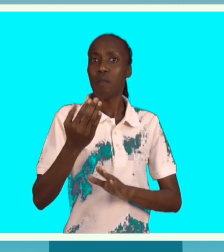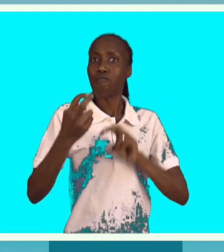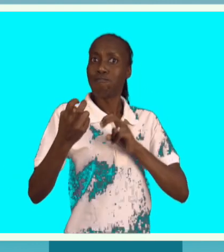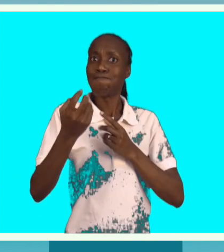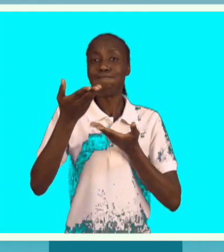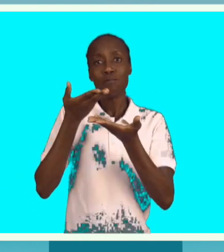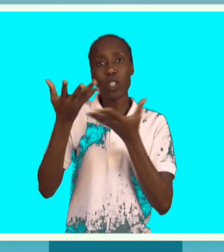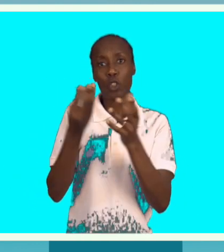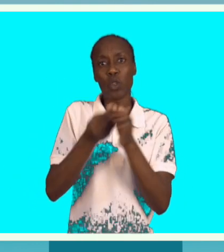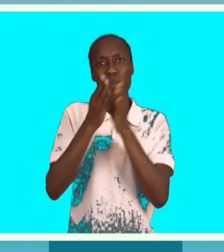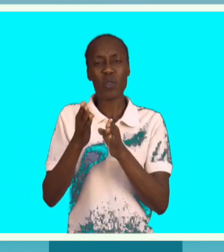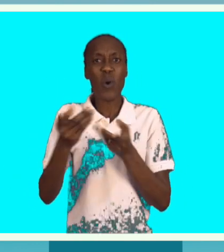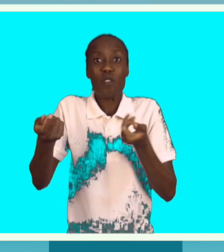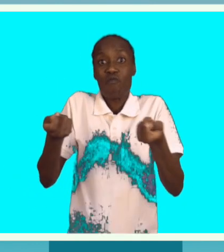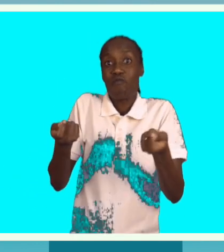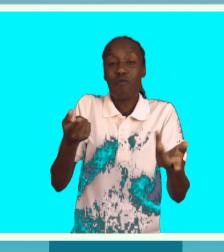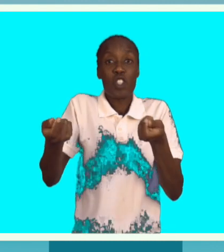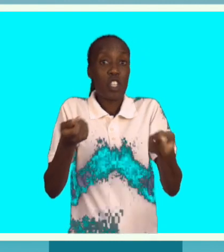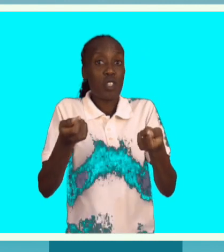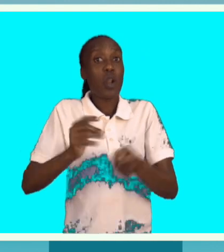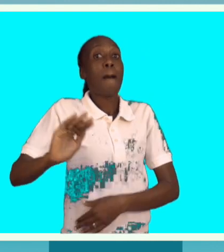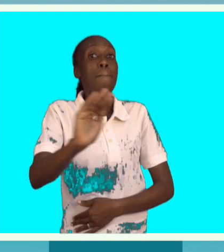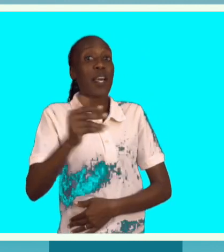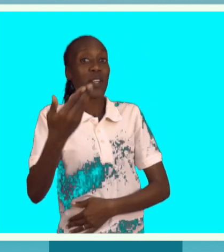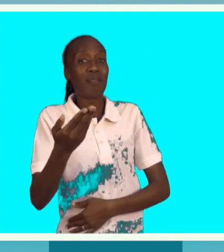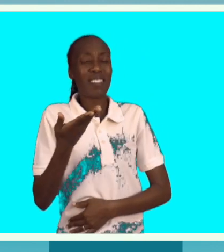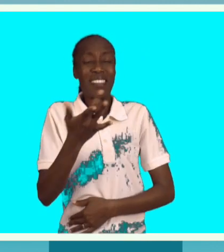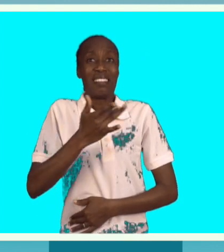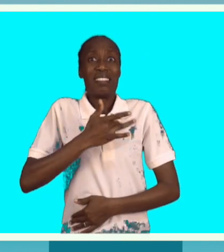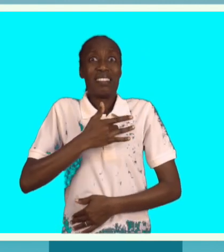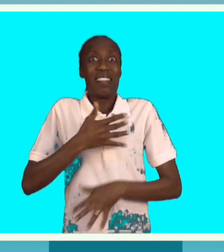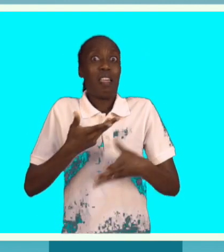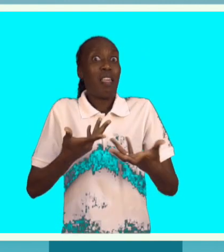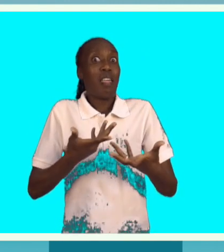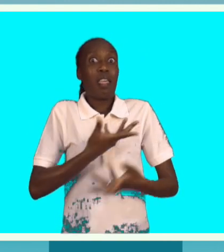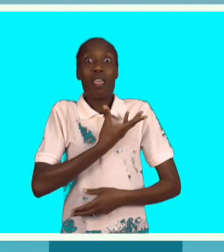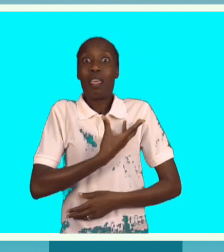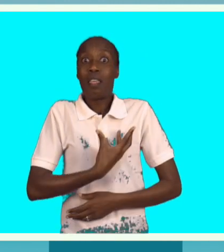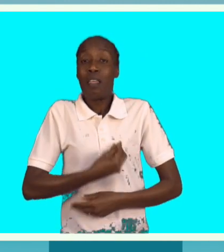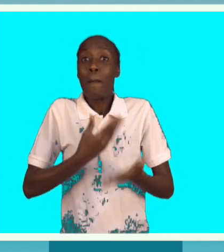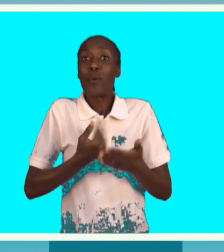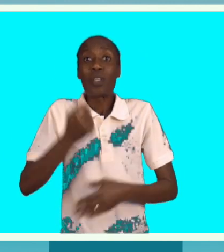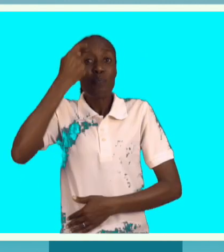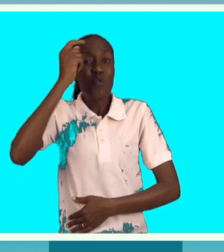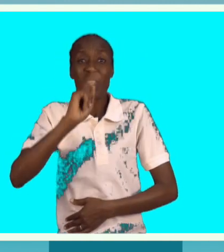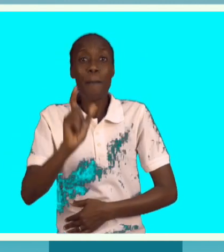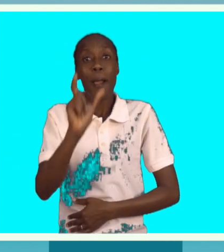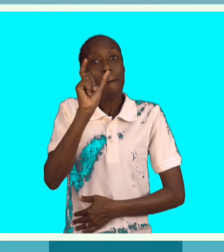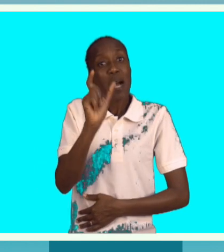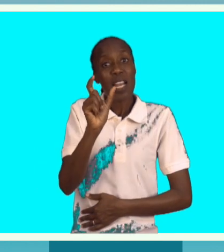reacentamento. E eles ficaram constrangidos porque eles não sabiam que terminologia que eles devem utilizar